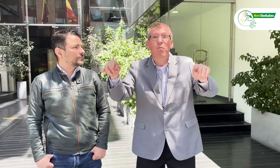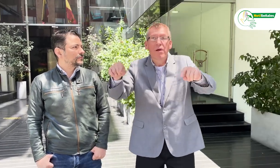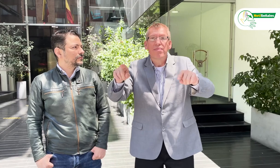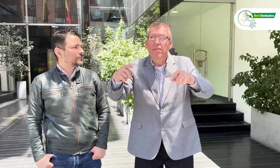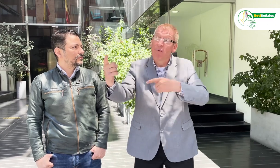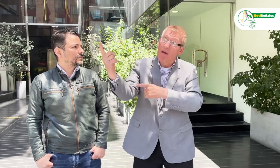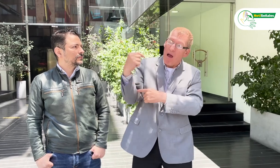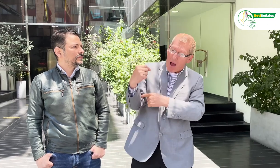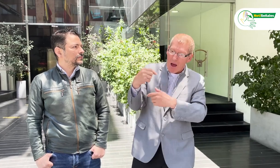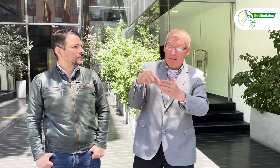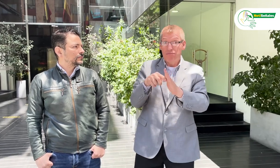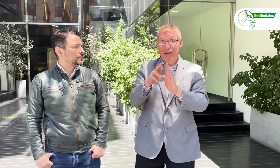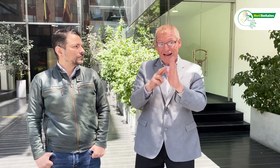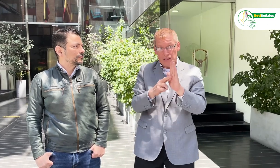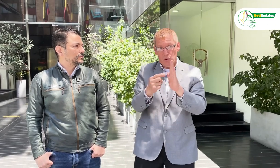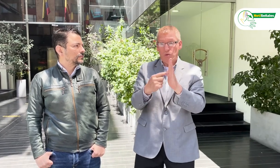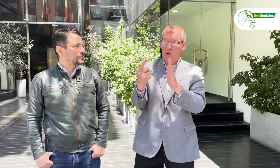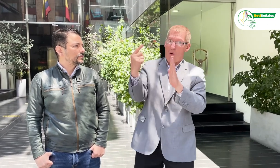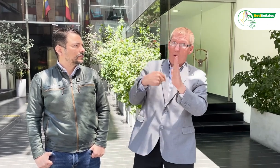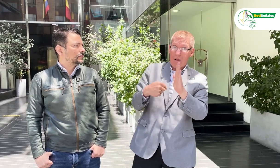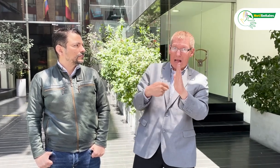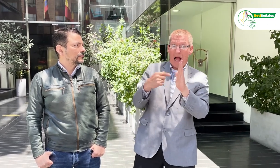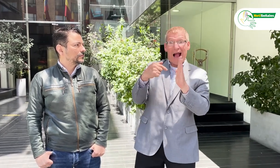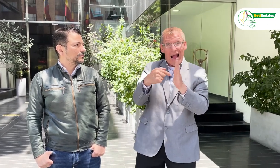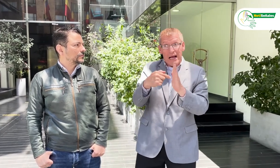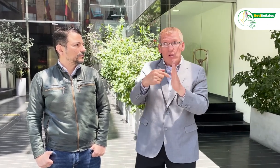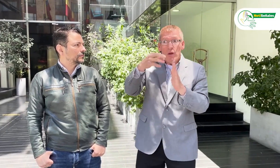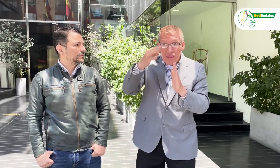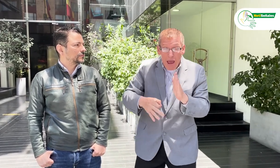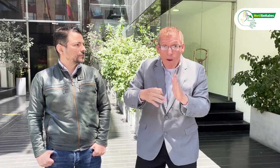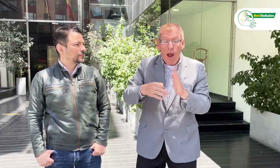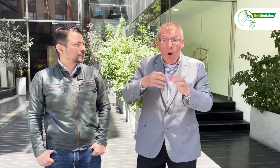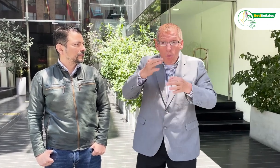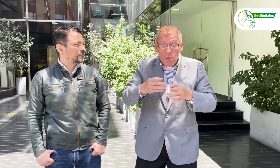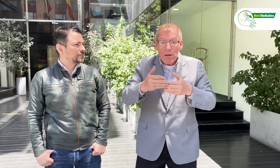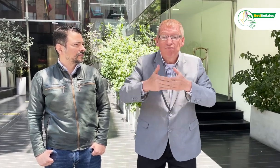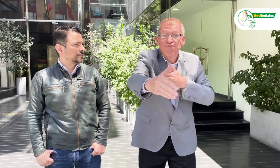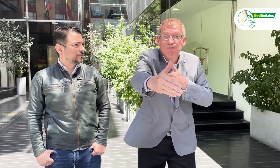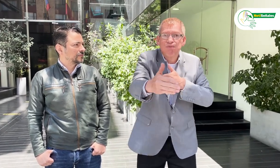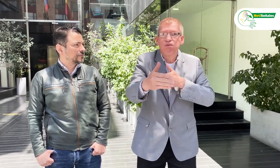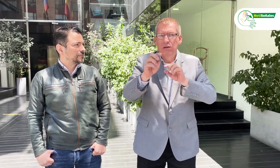Y estos deben implementar los sistemas de acceso como el club caption.